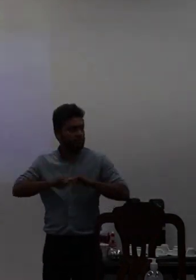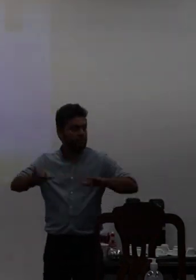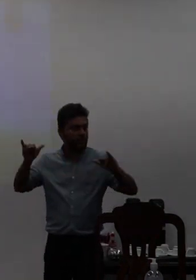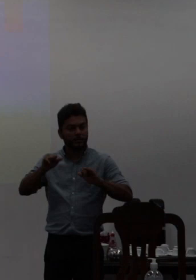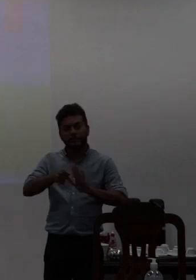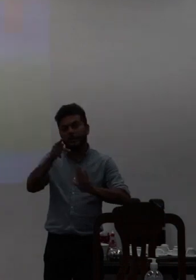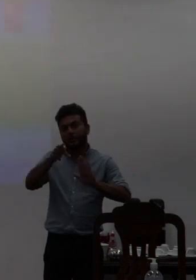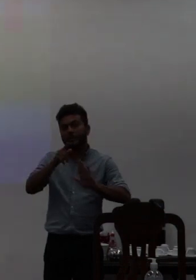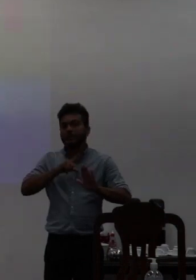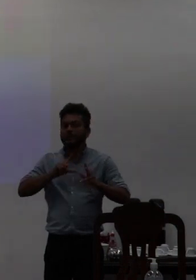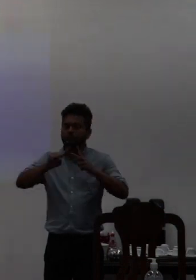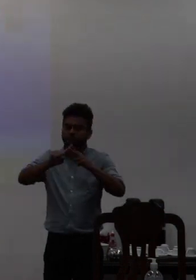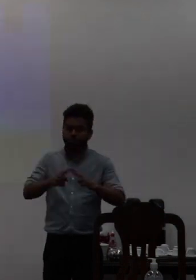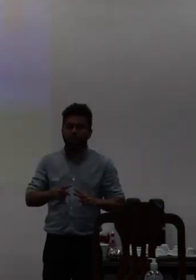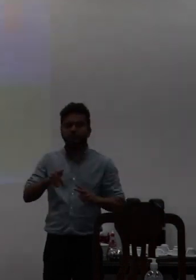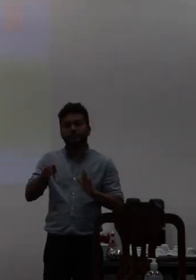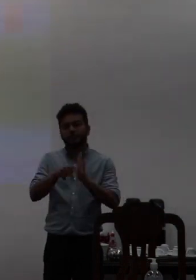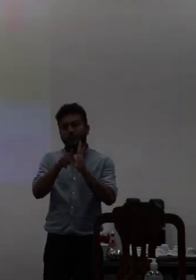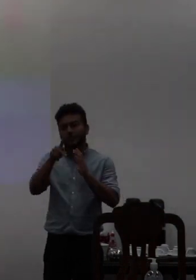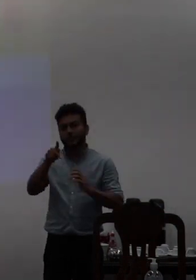ações para a revisão desse PDI